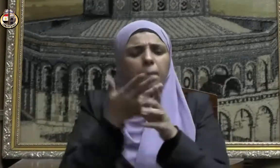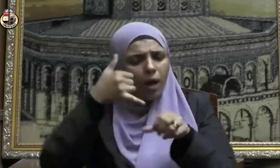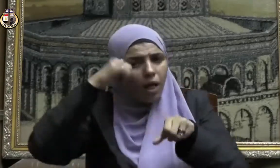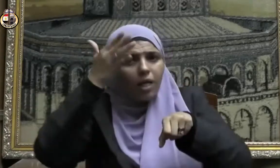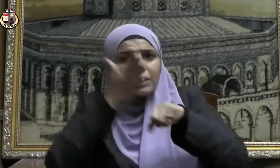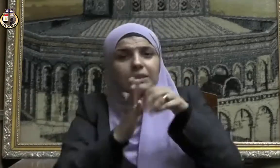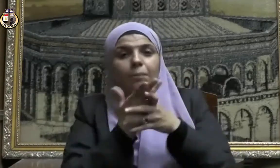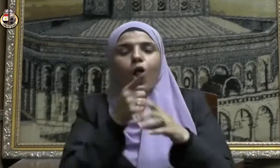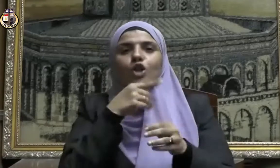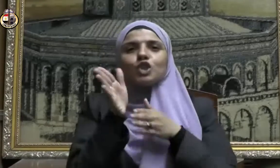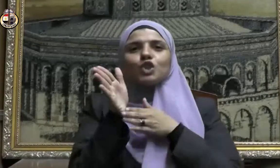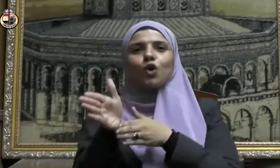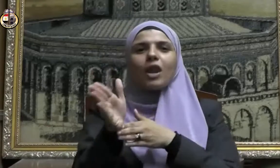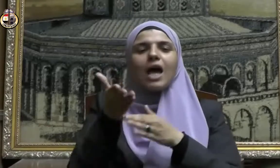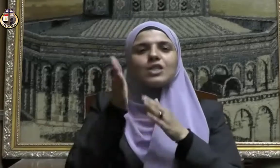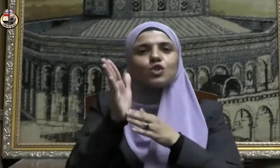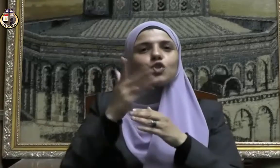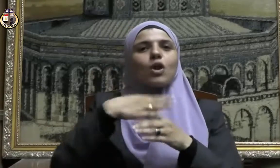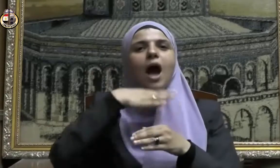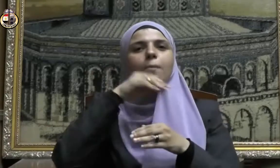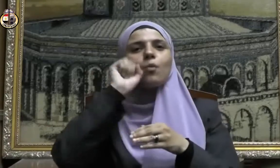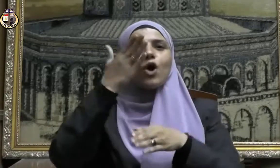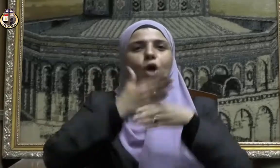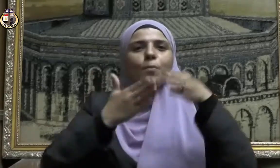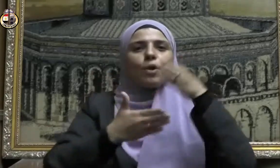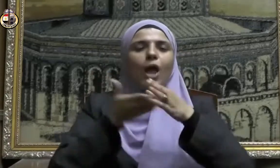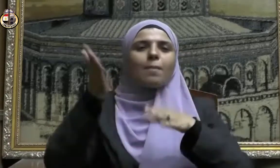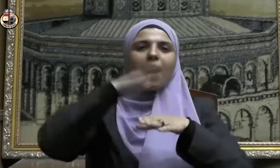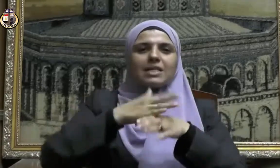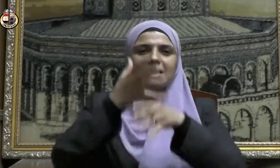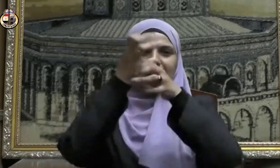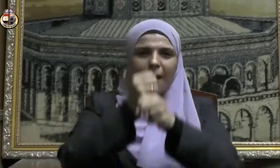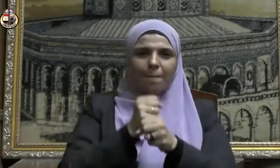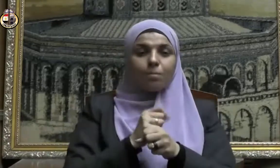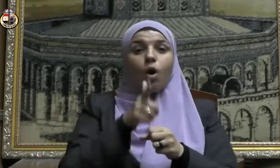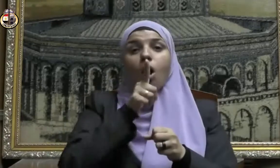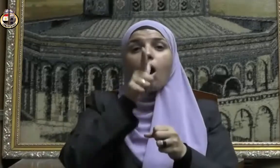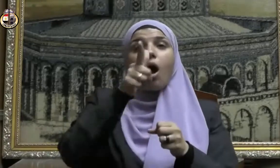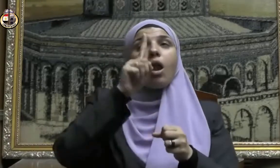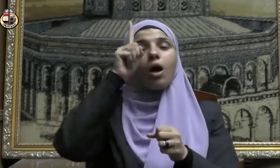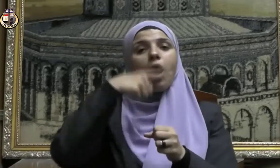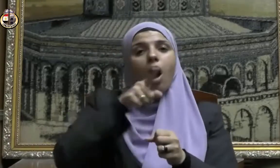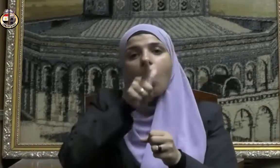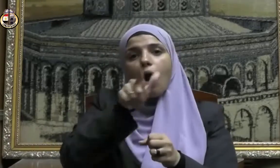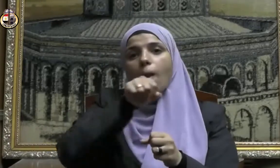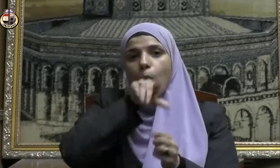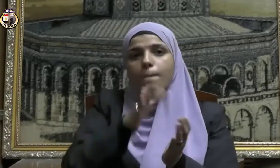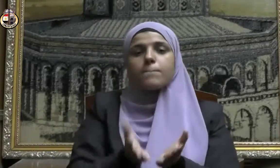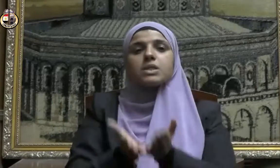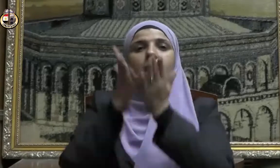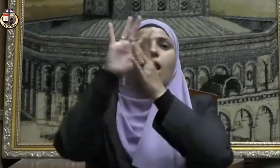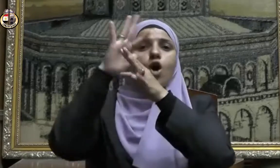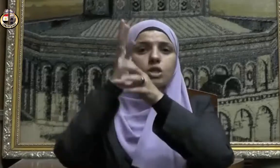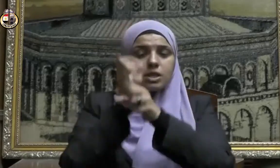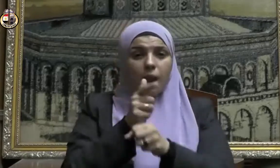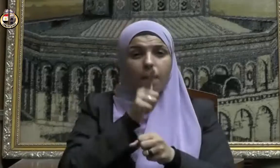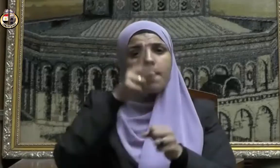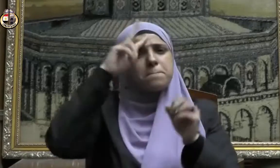سنة أبيكم إبراهيم وقال صلى الله عليه وسلم ما